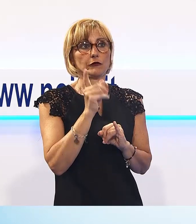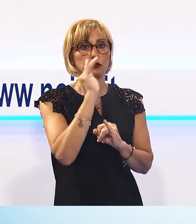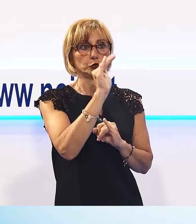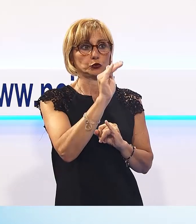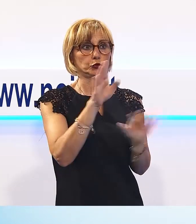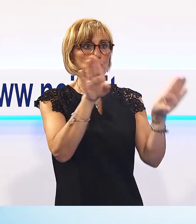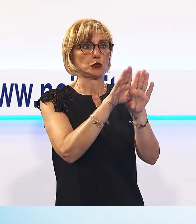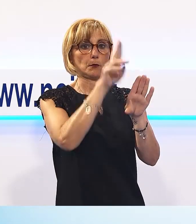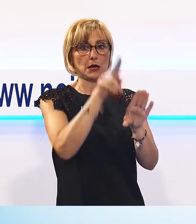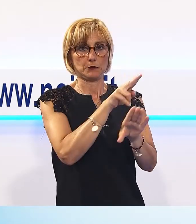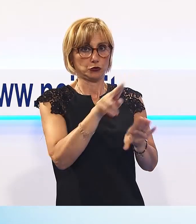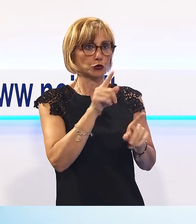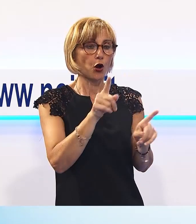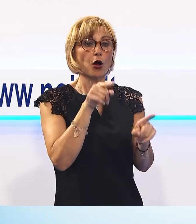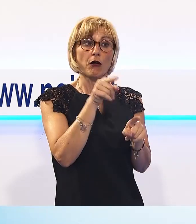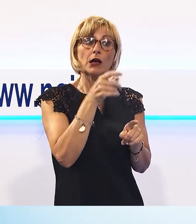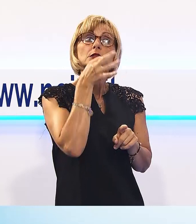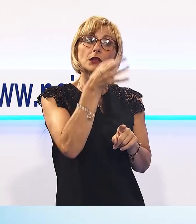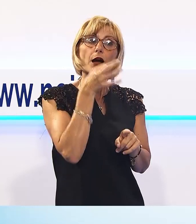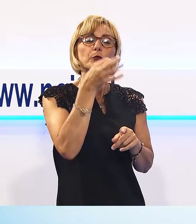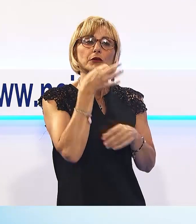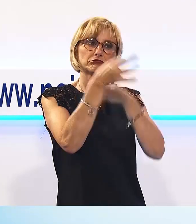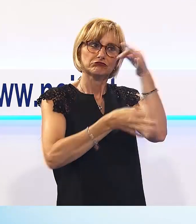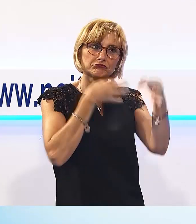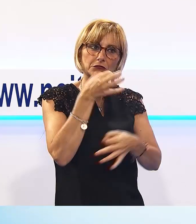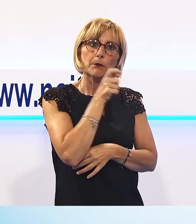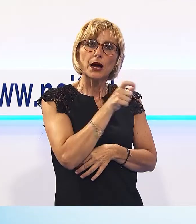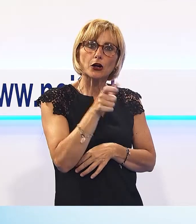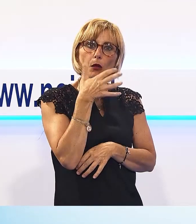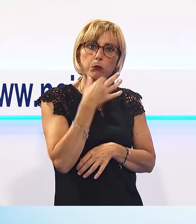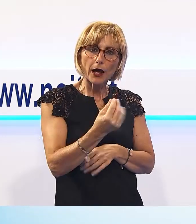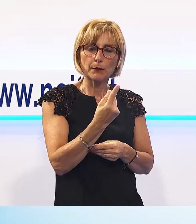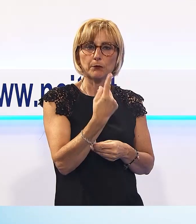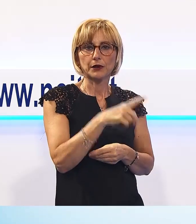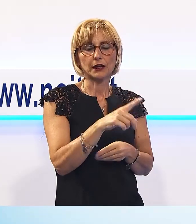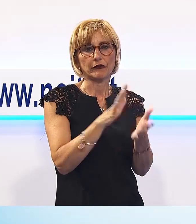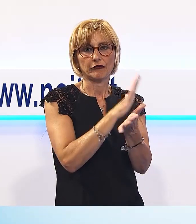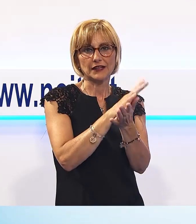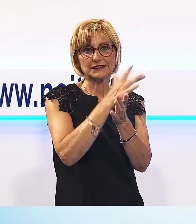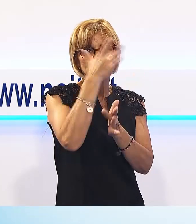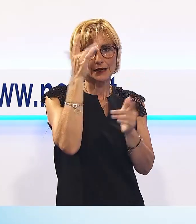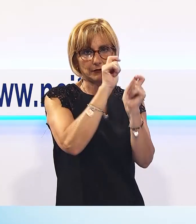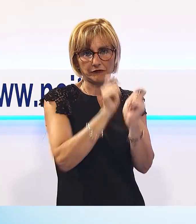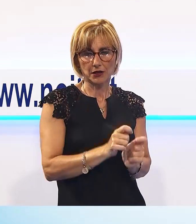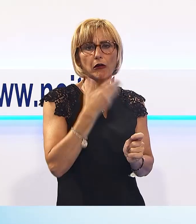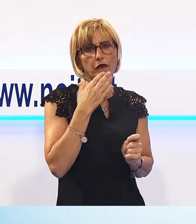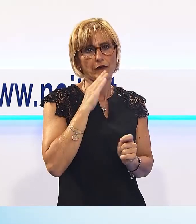Summerfest non va bene, anzi, ha avuto sempre parole molto belle per il Summer e favorevole al Summer, quindi